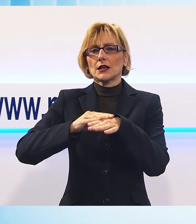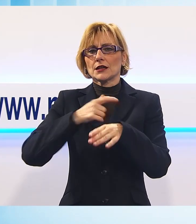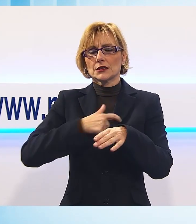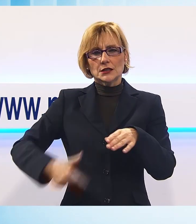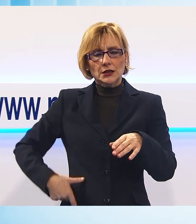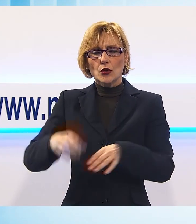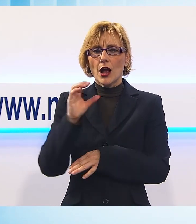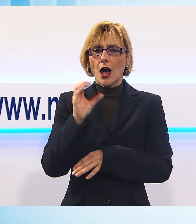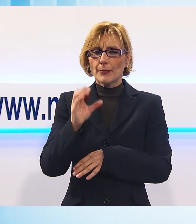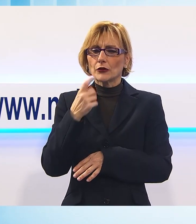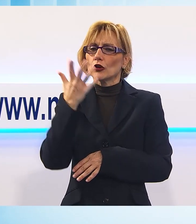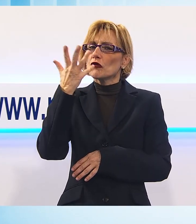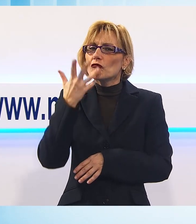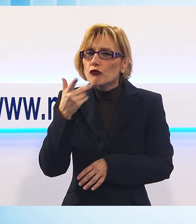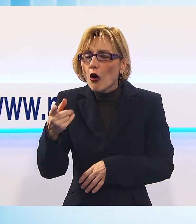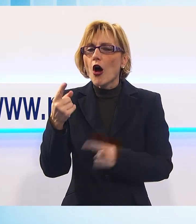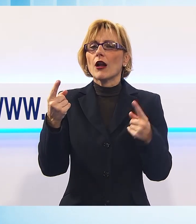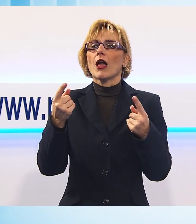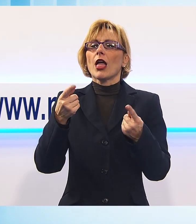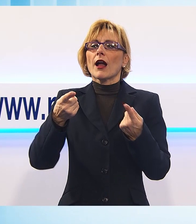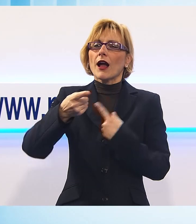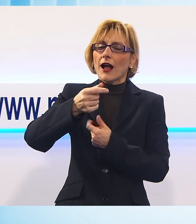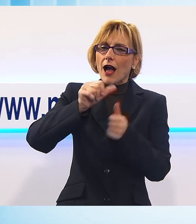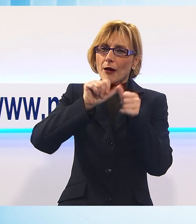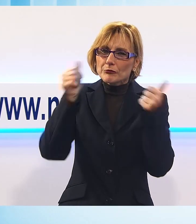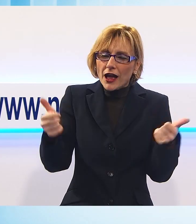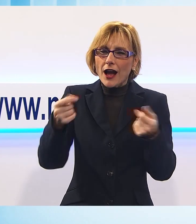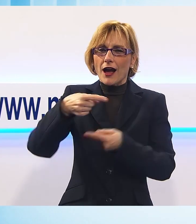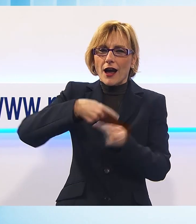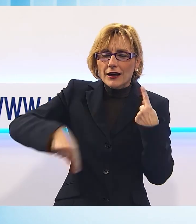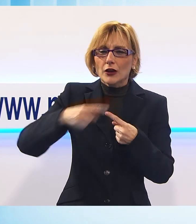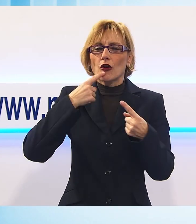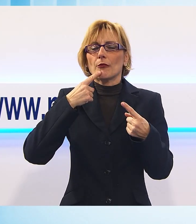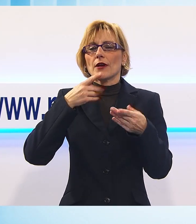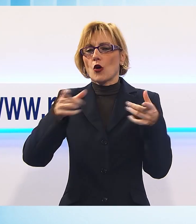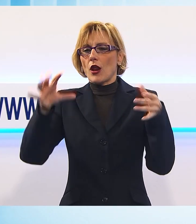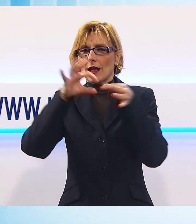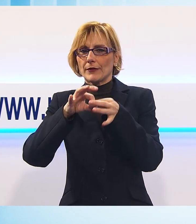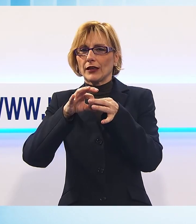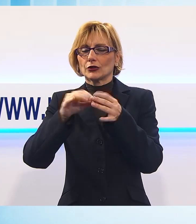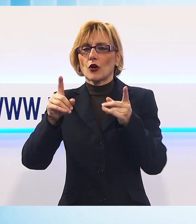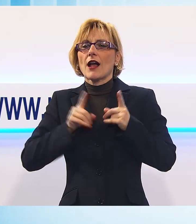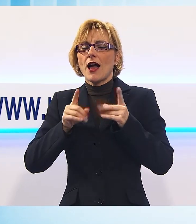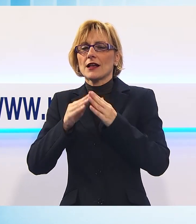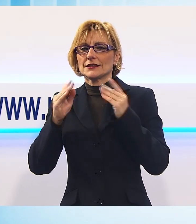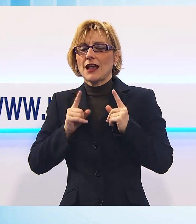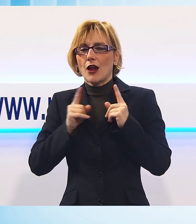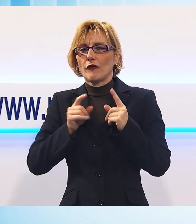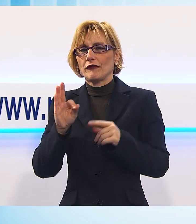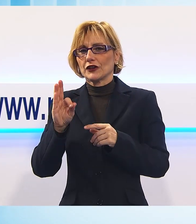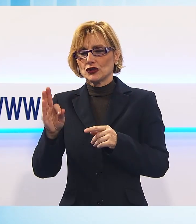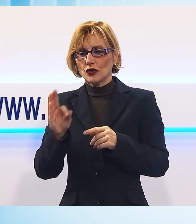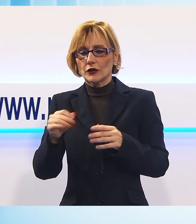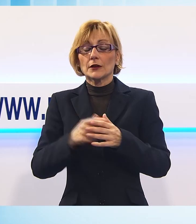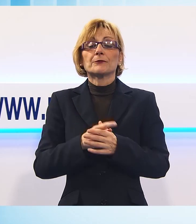Capanduri Menesini che vorrebbe invece cambiare il tratto di collegamento con il casello del frizzone. Per gli industriali si possono accogliere solo le